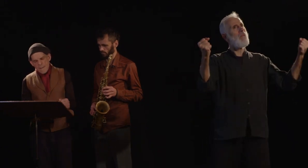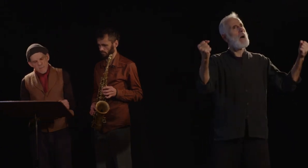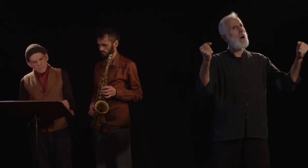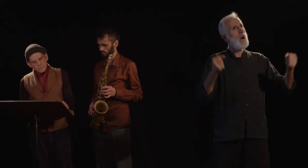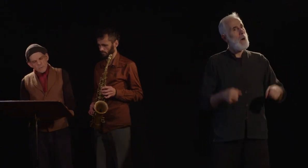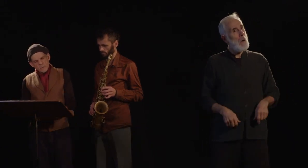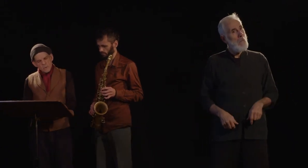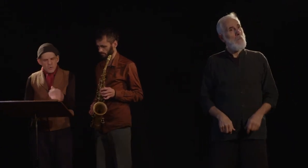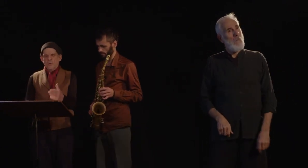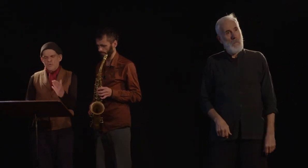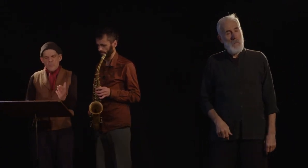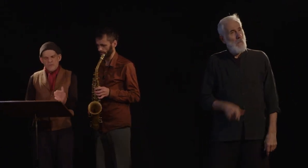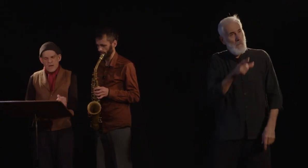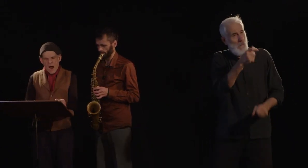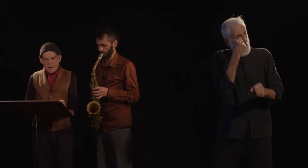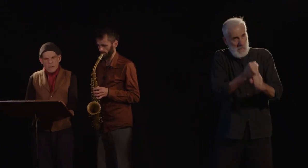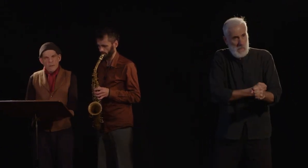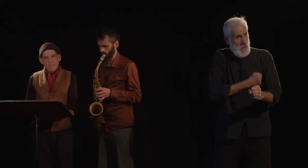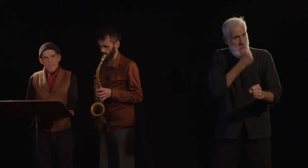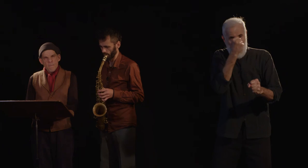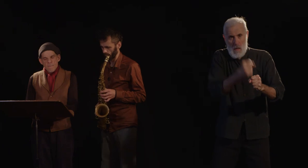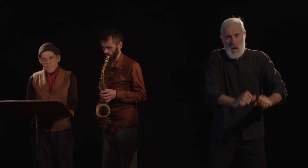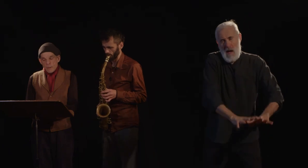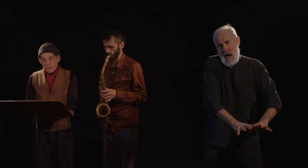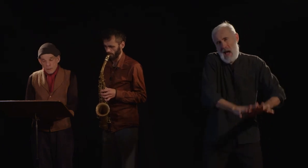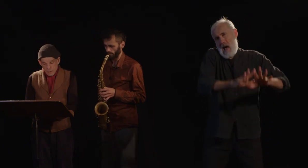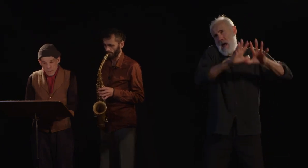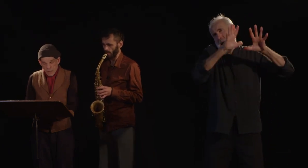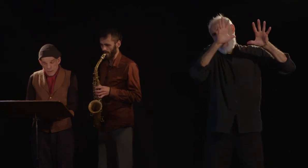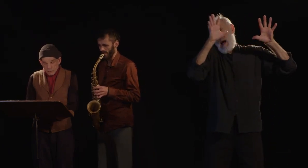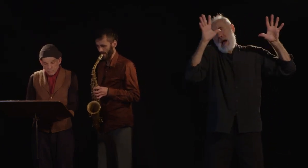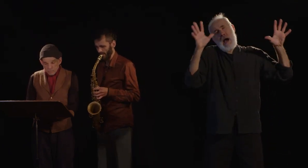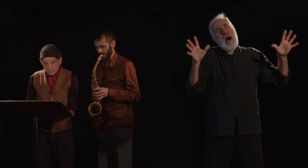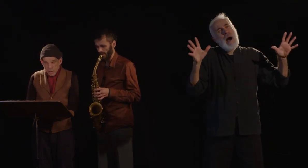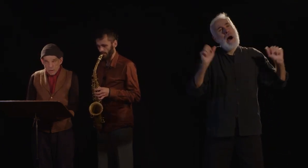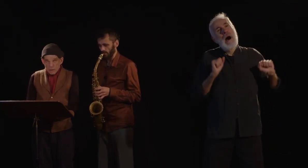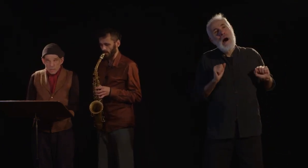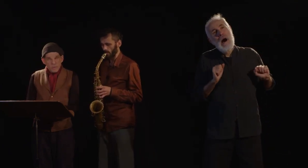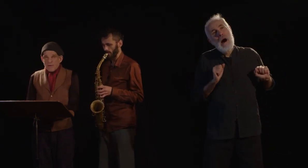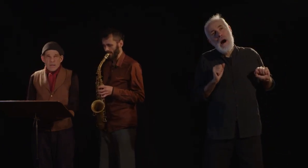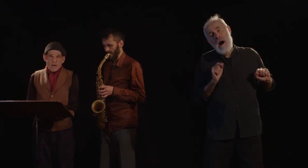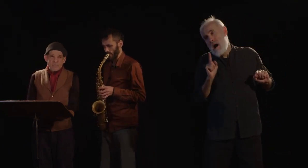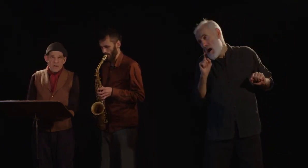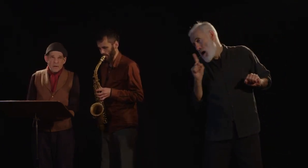une chose considérable. Eh bien, vous n'avez rien à faire.